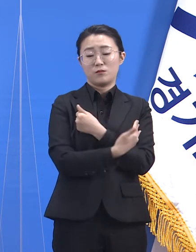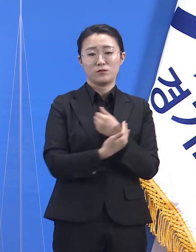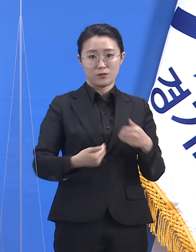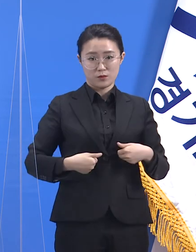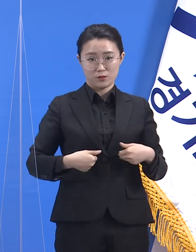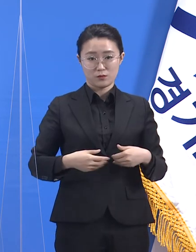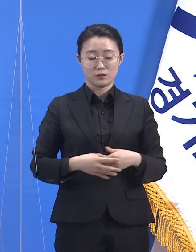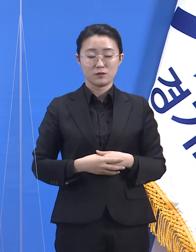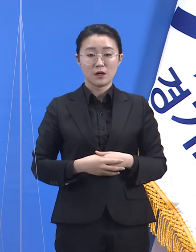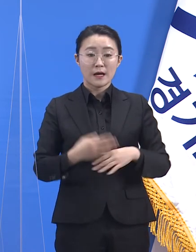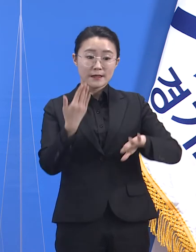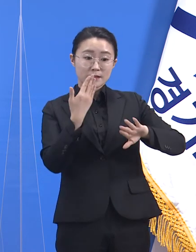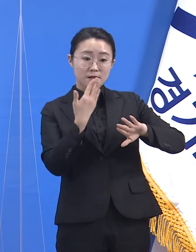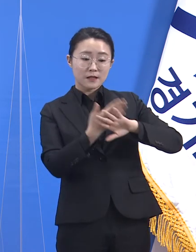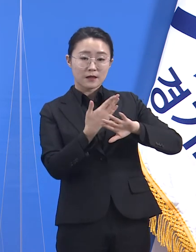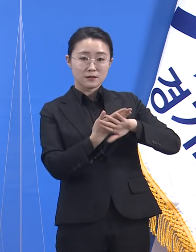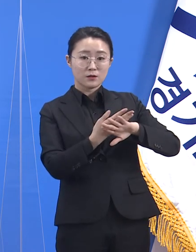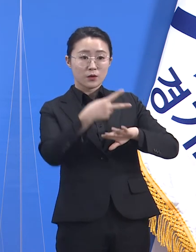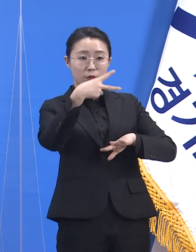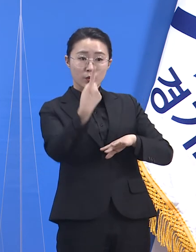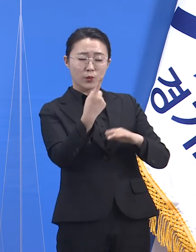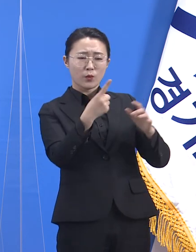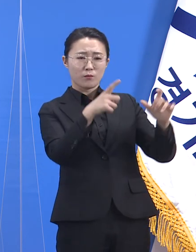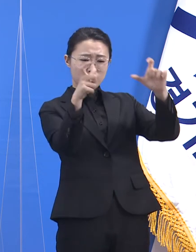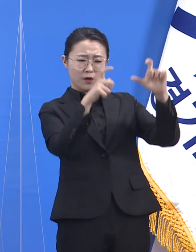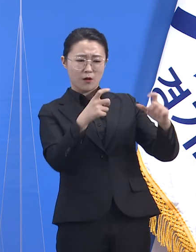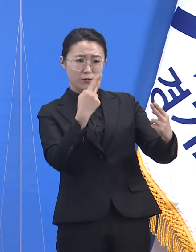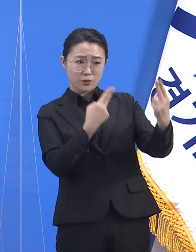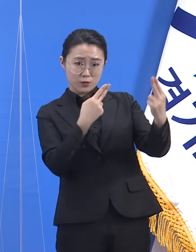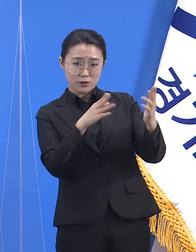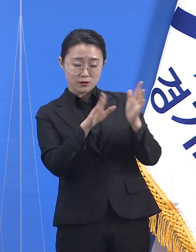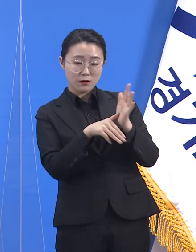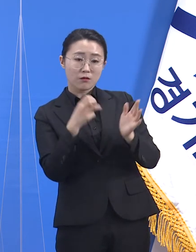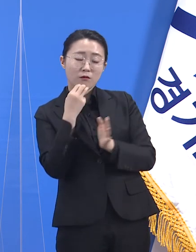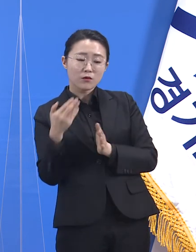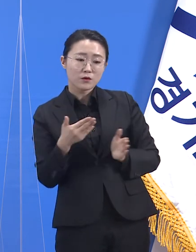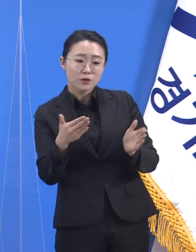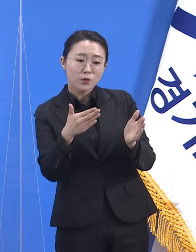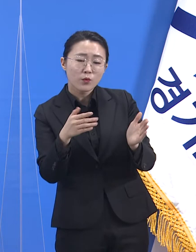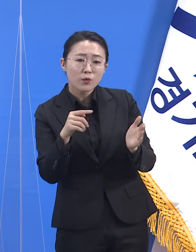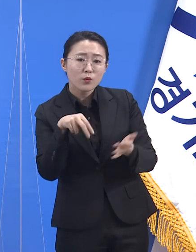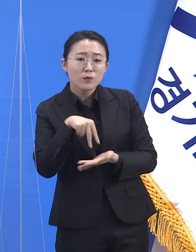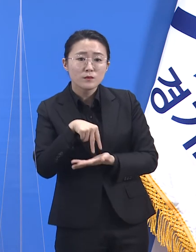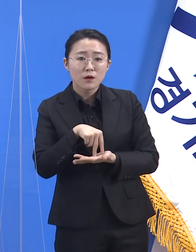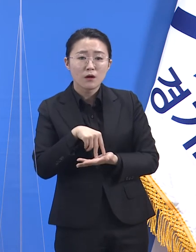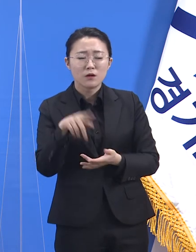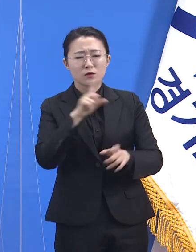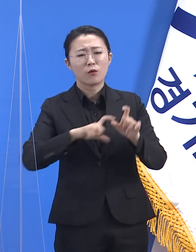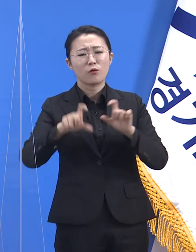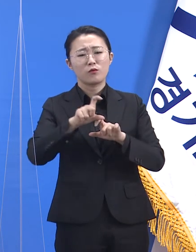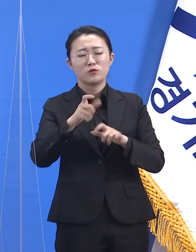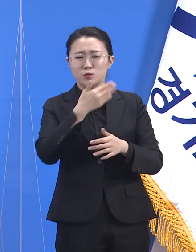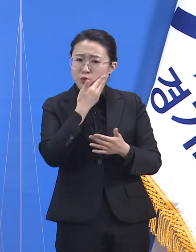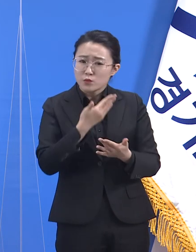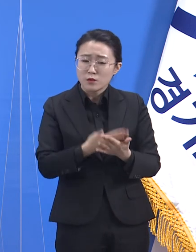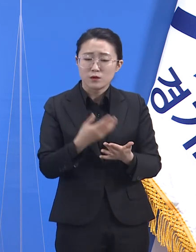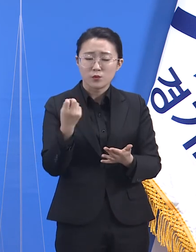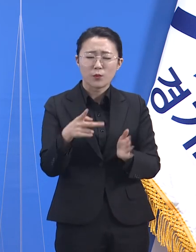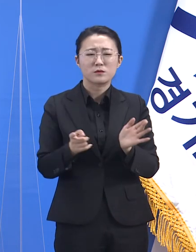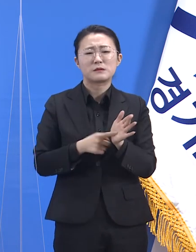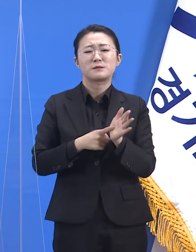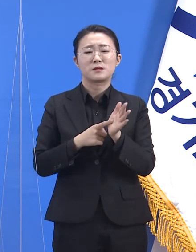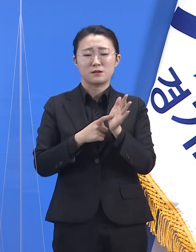때 경기도의 외국인 감염 확산 문제는 보다 중요하고 시급한 지역의 방역과제였습니다.